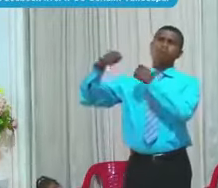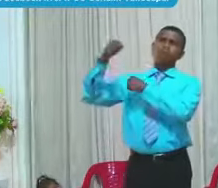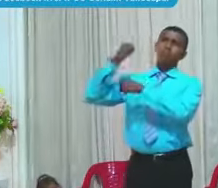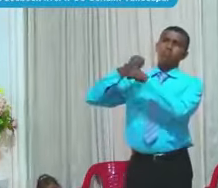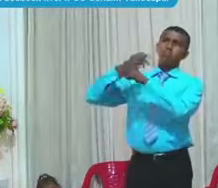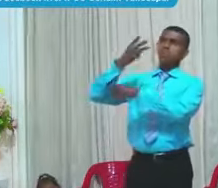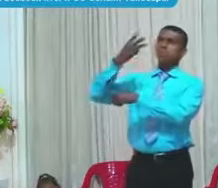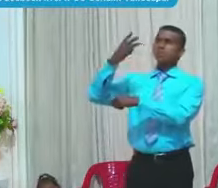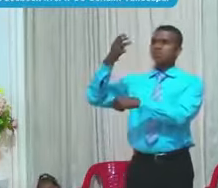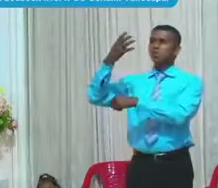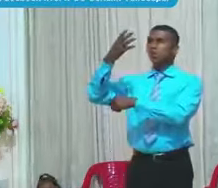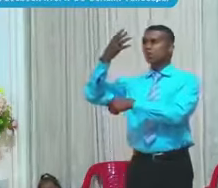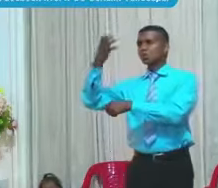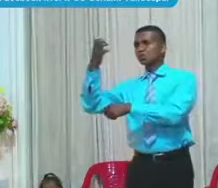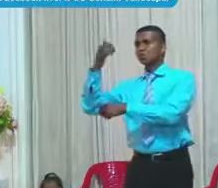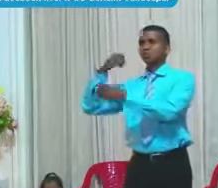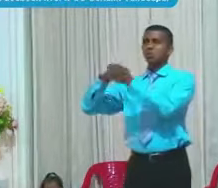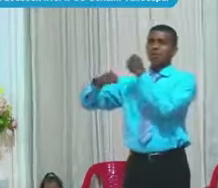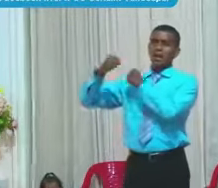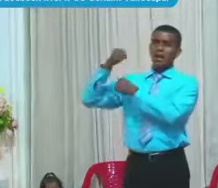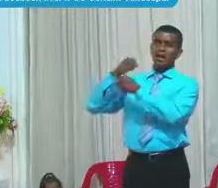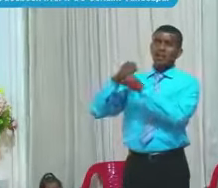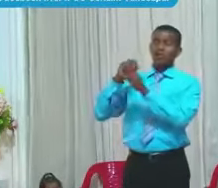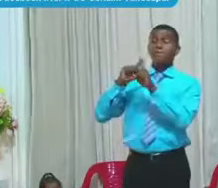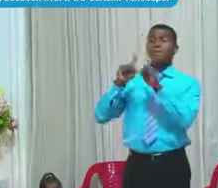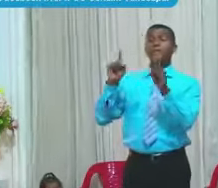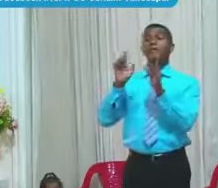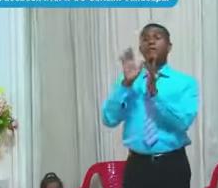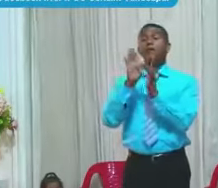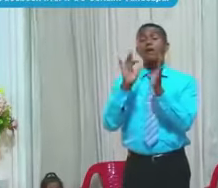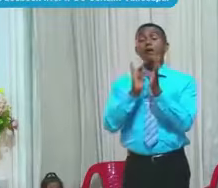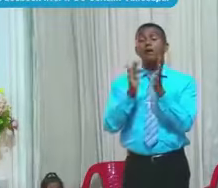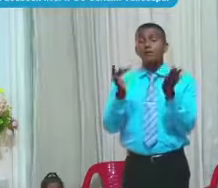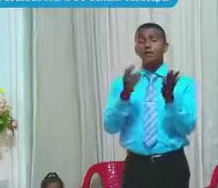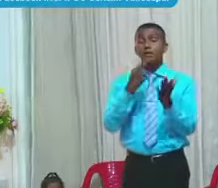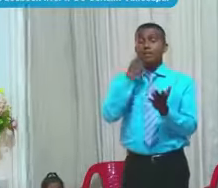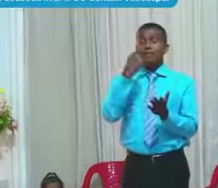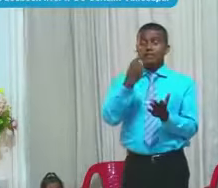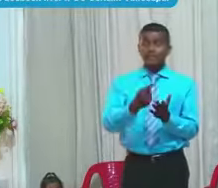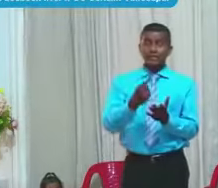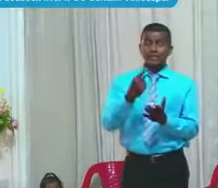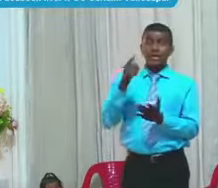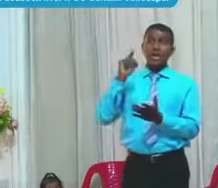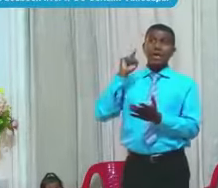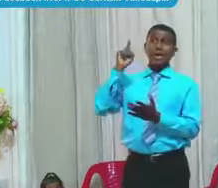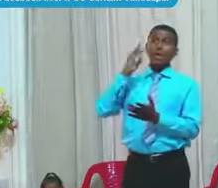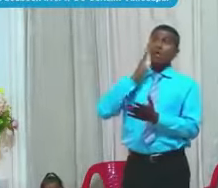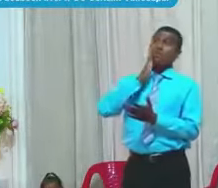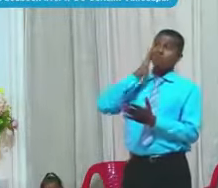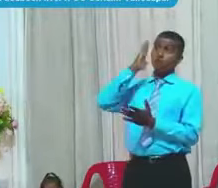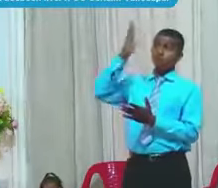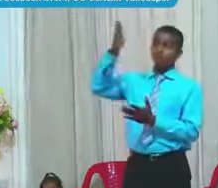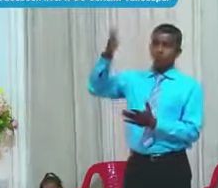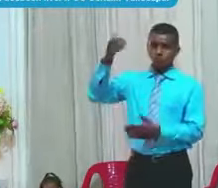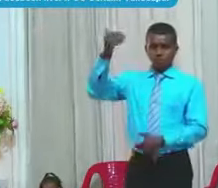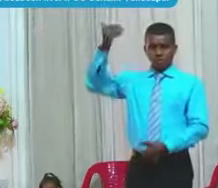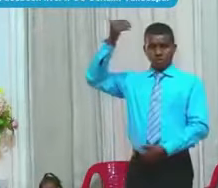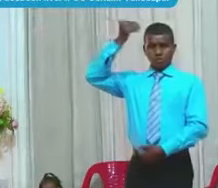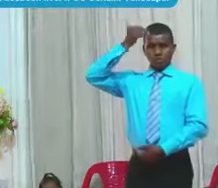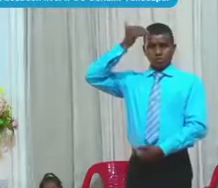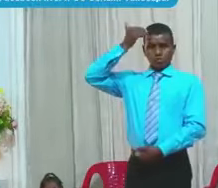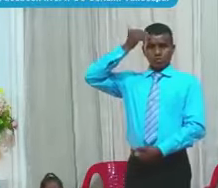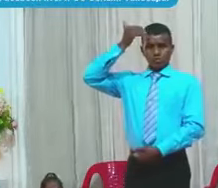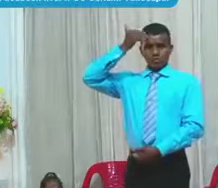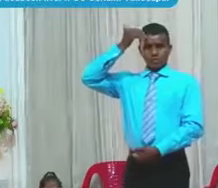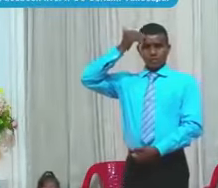La Biblia Dice Que en aquel día Sus Conciencias Los